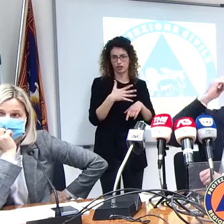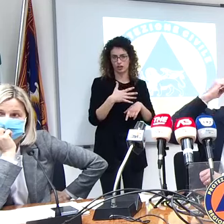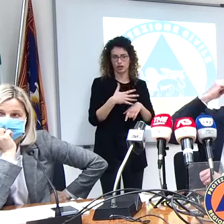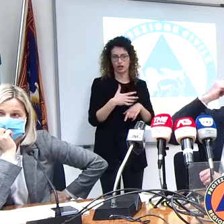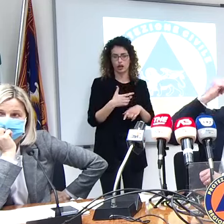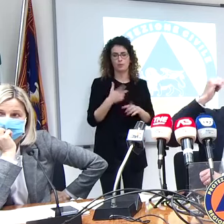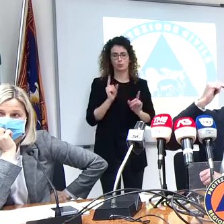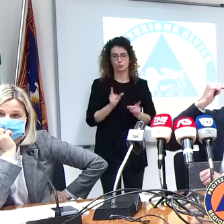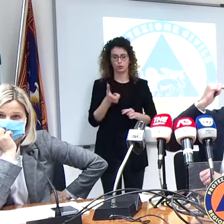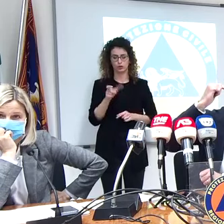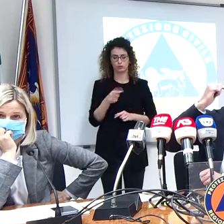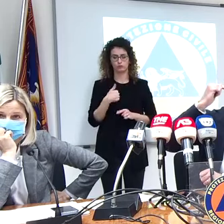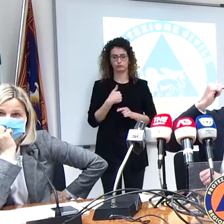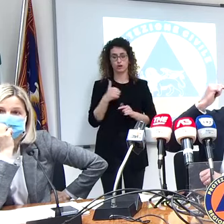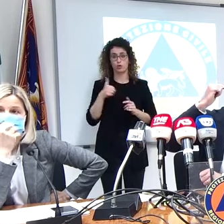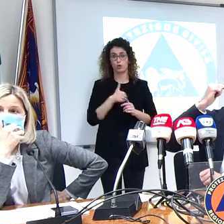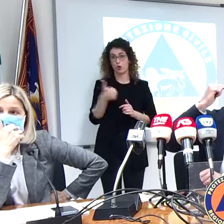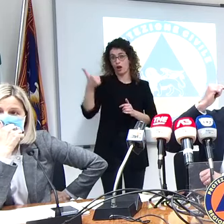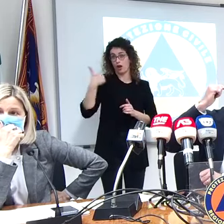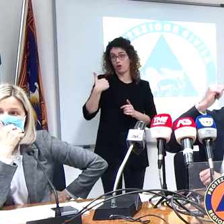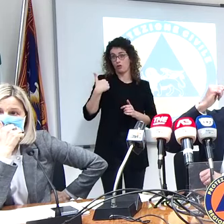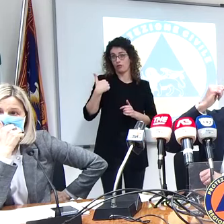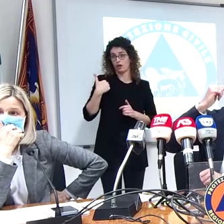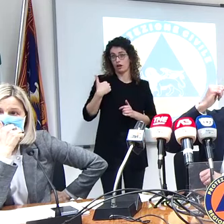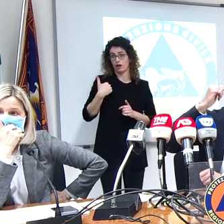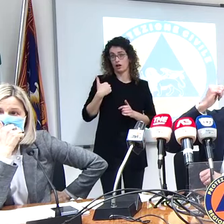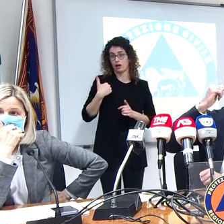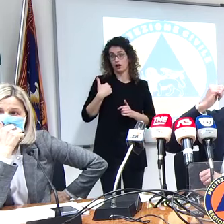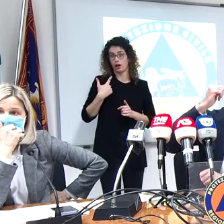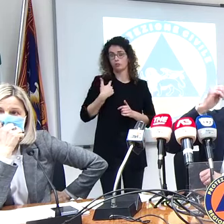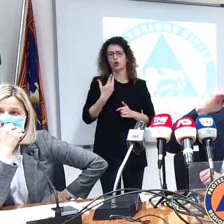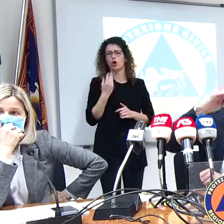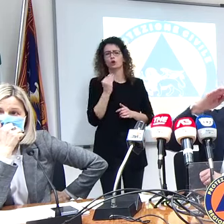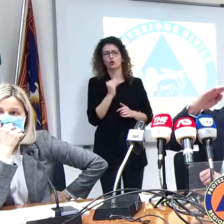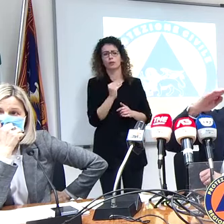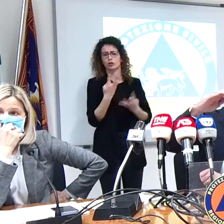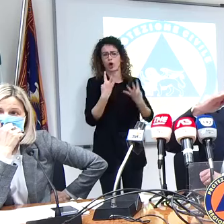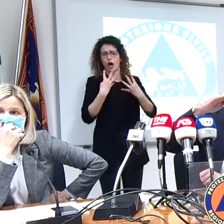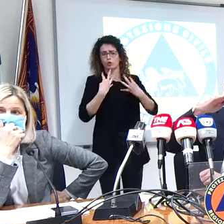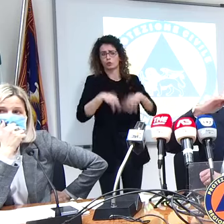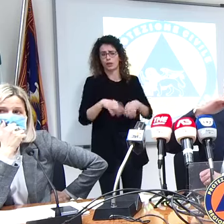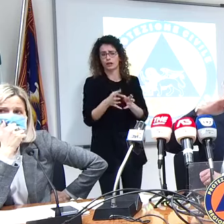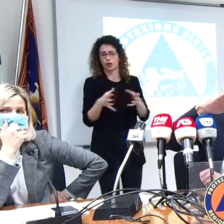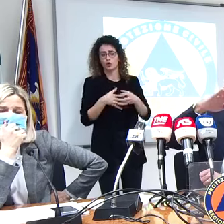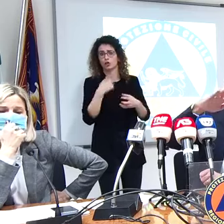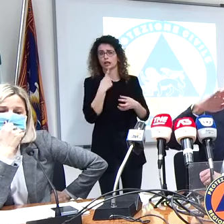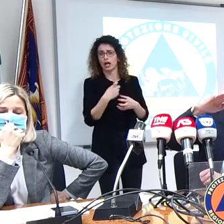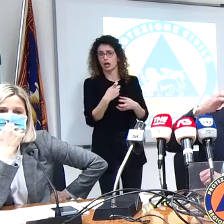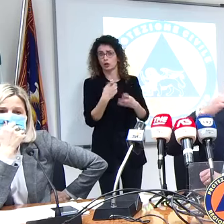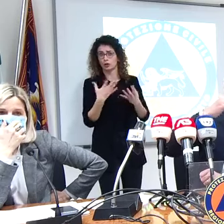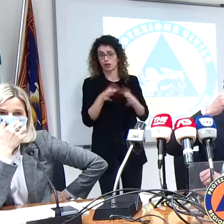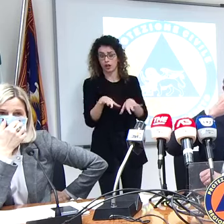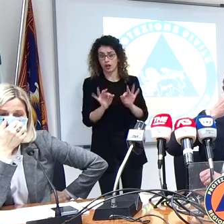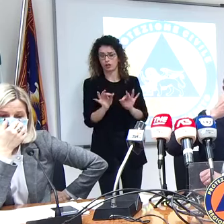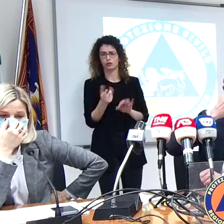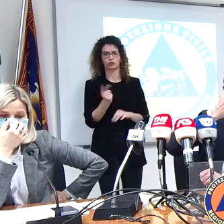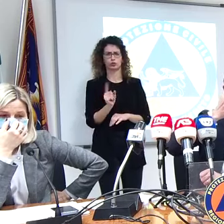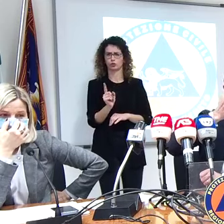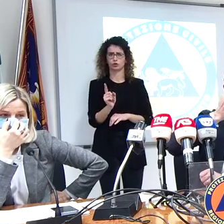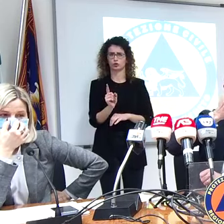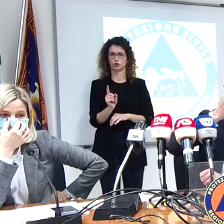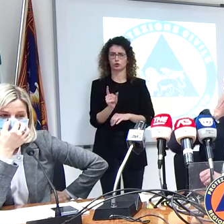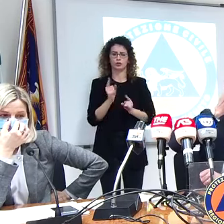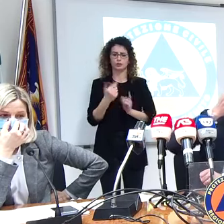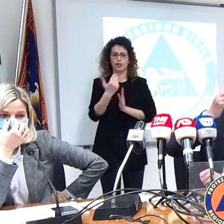Considerate che l'anno scorso... Eh, però che domanda, non è un automatismo in zona rossa, a prescindere da... No, no, no, no, no. Va con i nostri